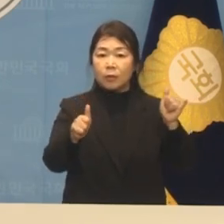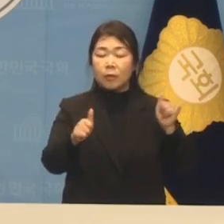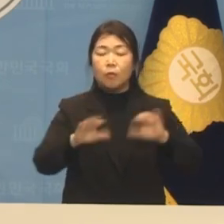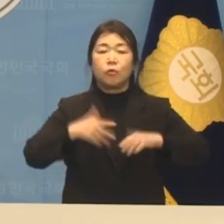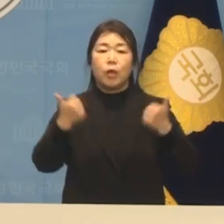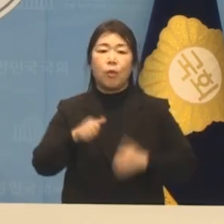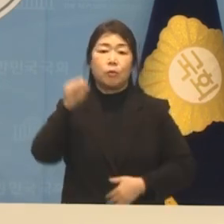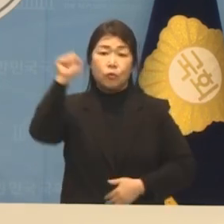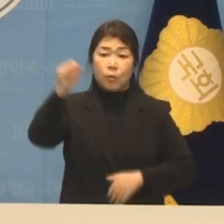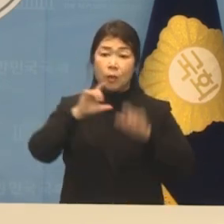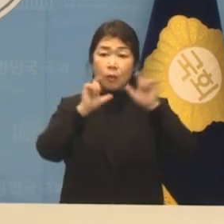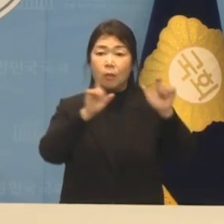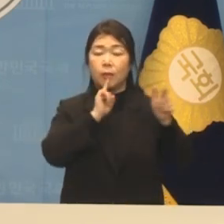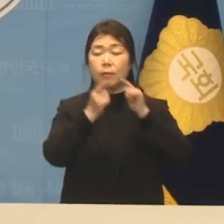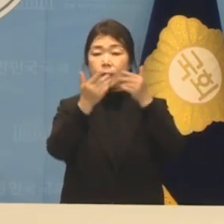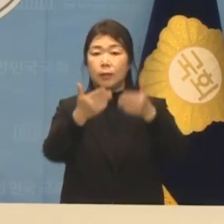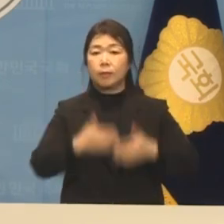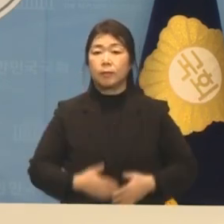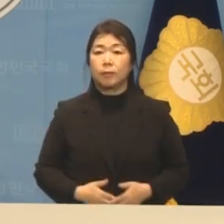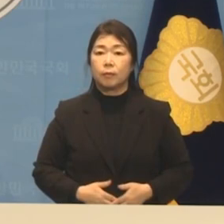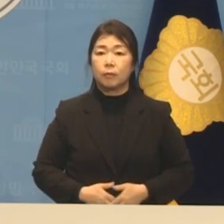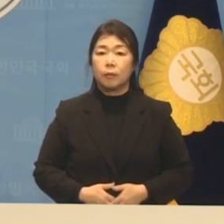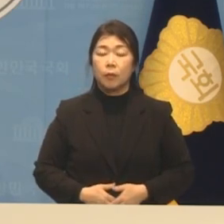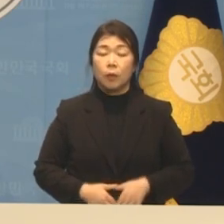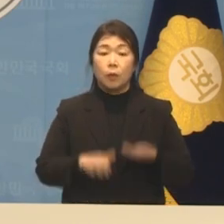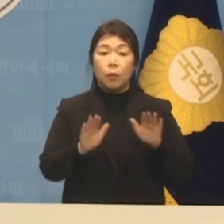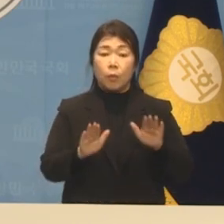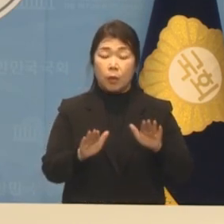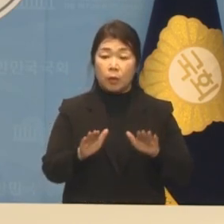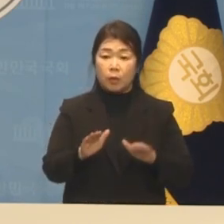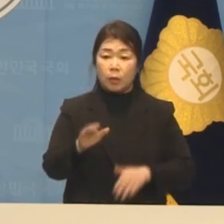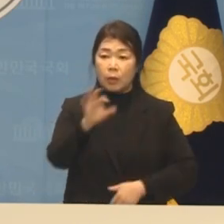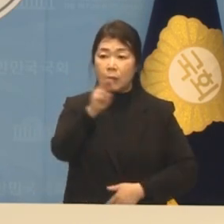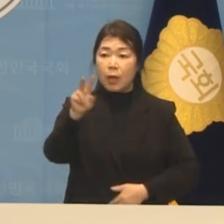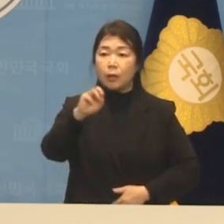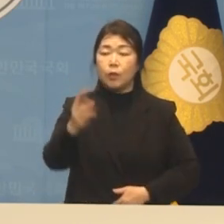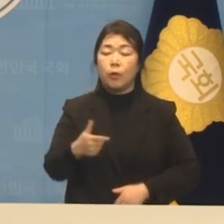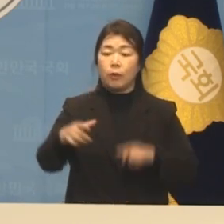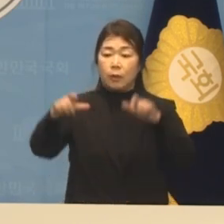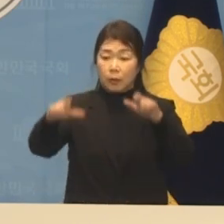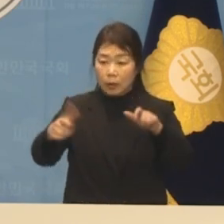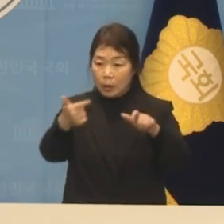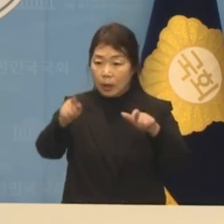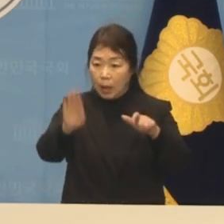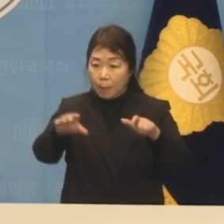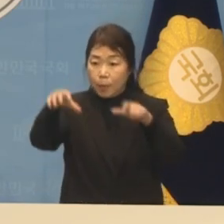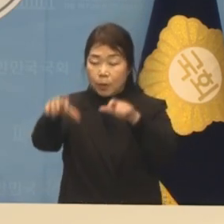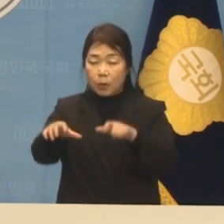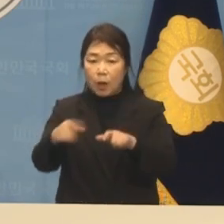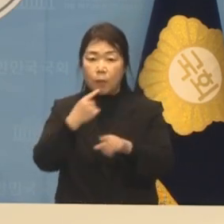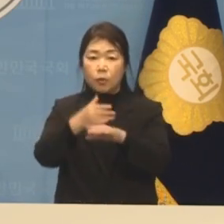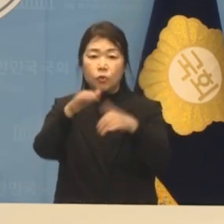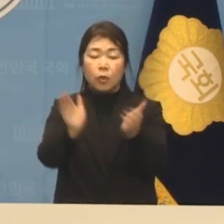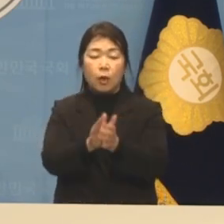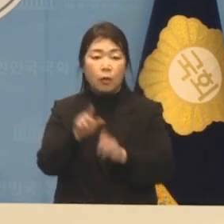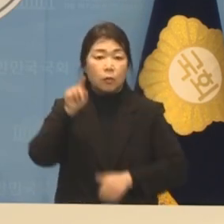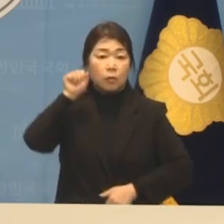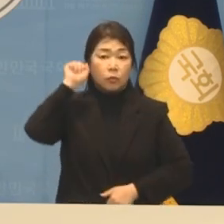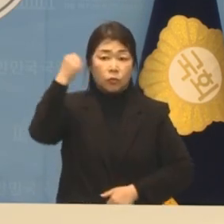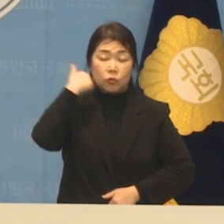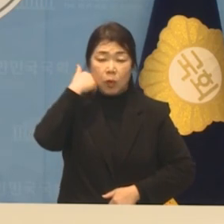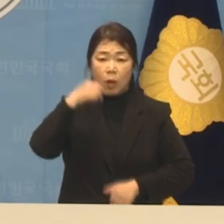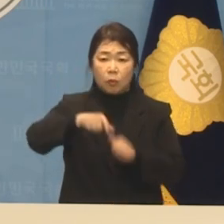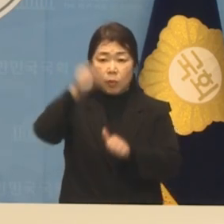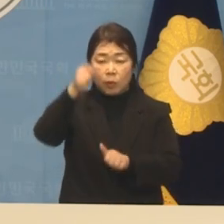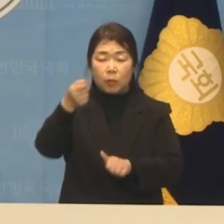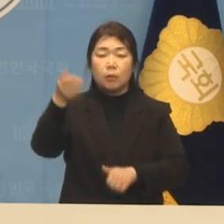선언을 합니다. 이번 양천갑에서 민주당 총선 후보가 누가 되든 반드시